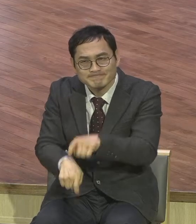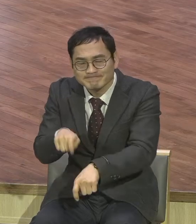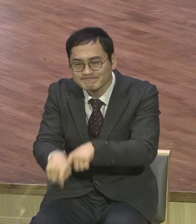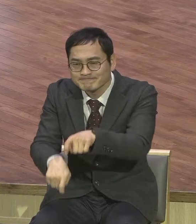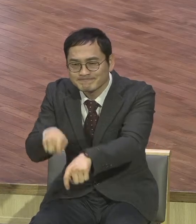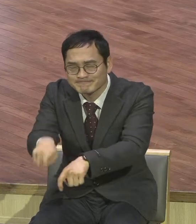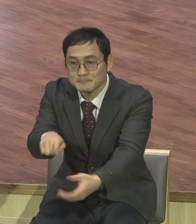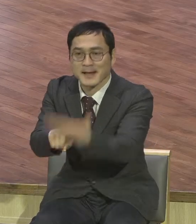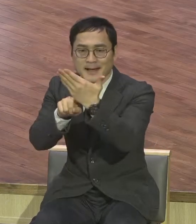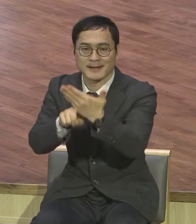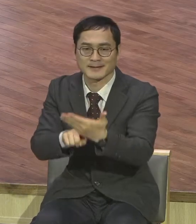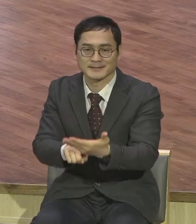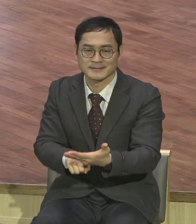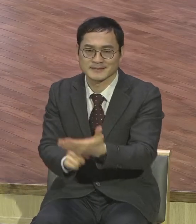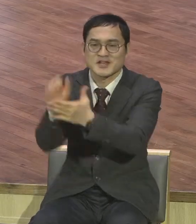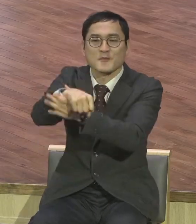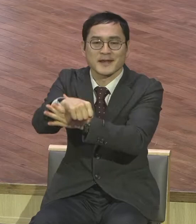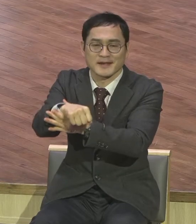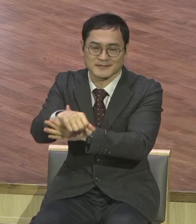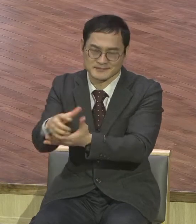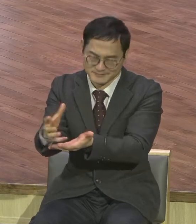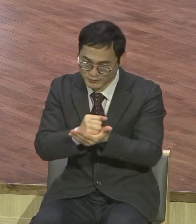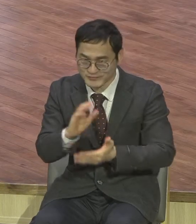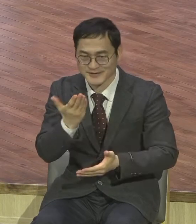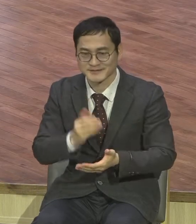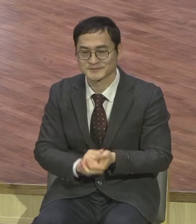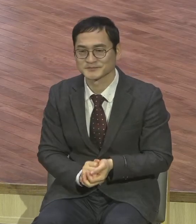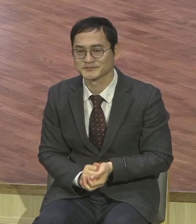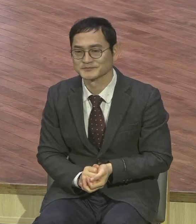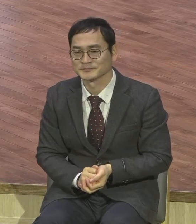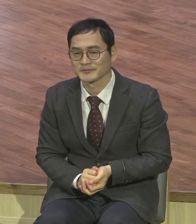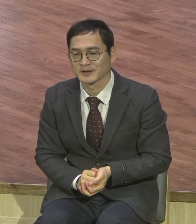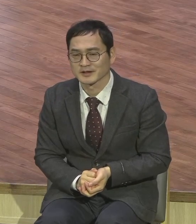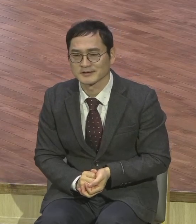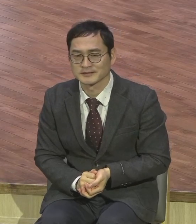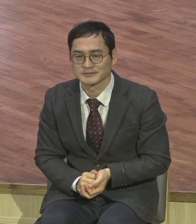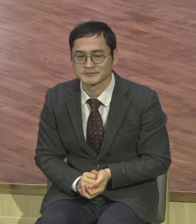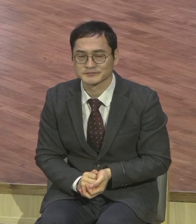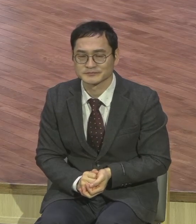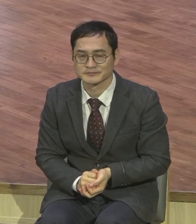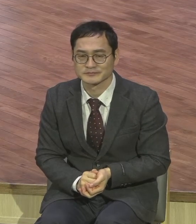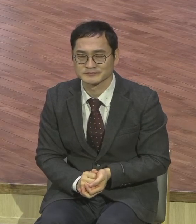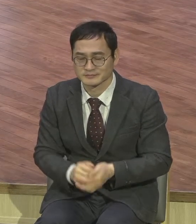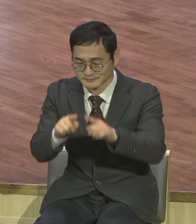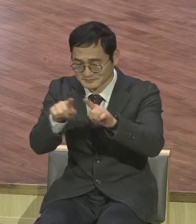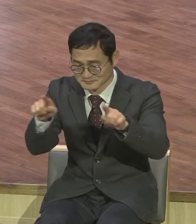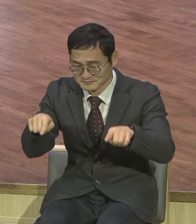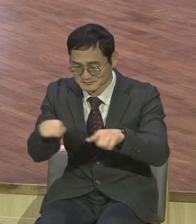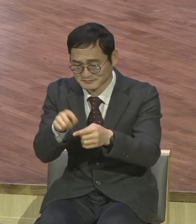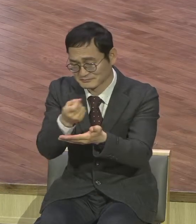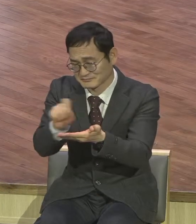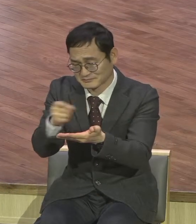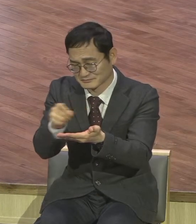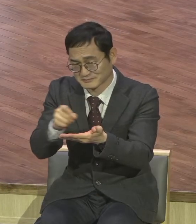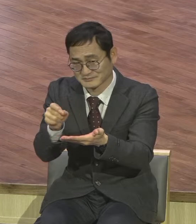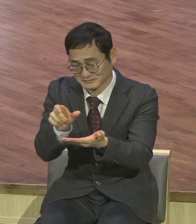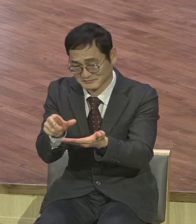초심을 잃지 마시기 바랍니다. 또 여러분이 지갑이나 메모지 가지고 다니면서 무시로 묵상하세요. 무엇보다도